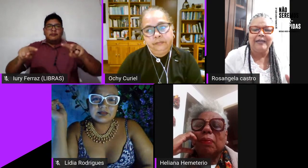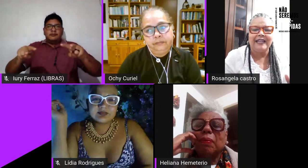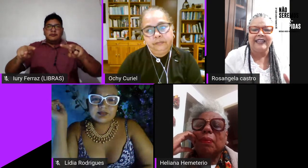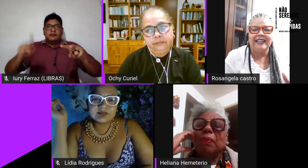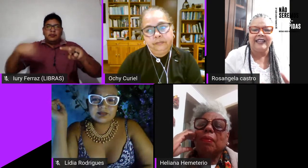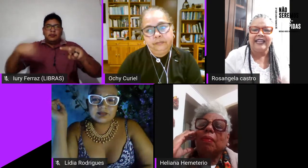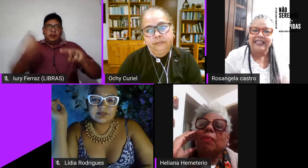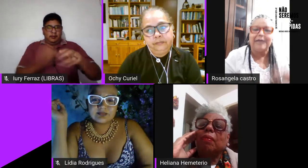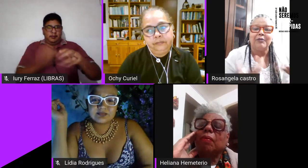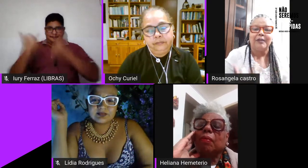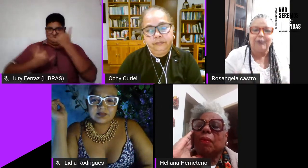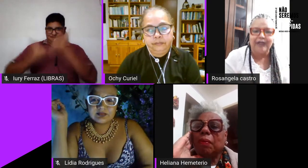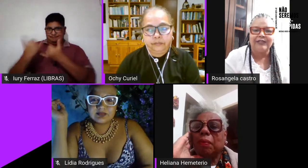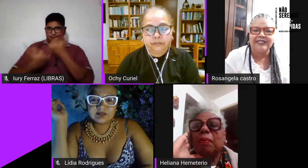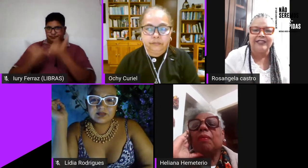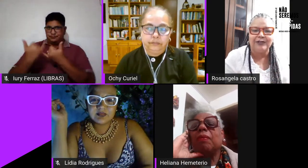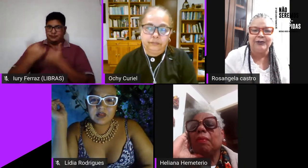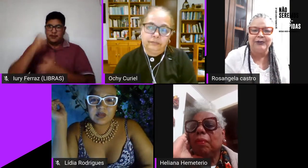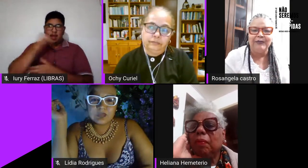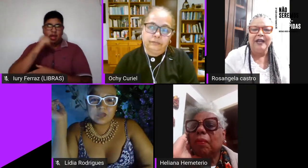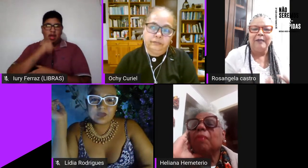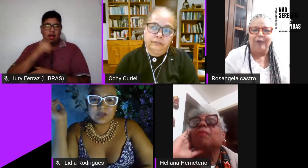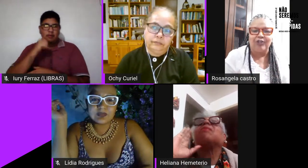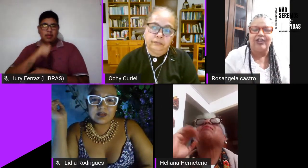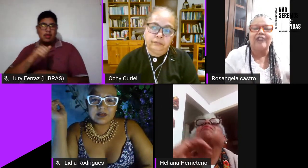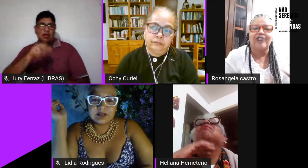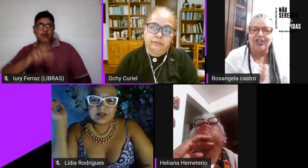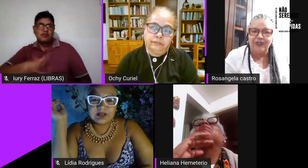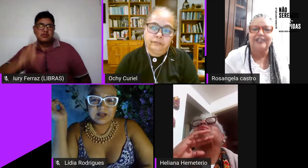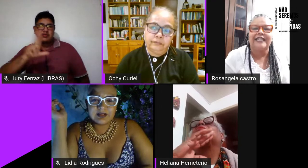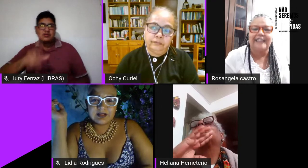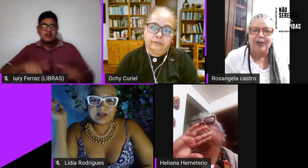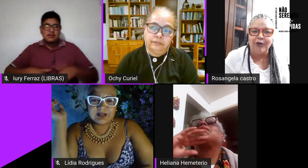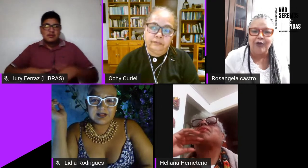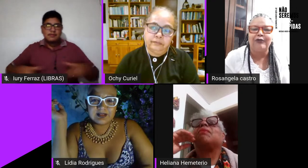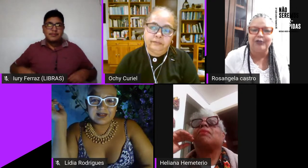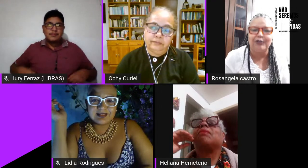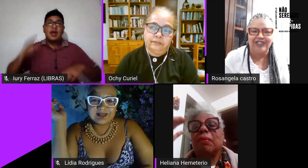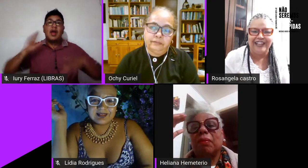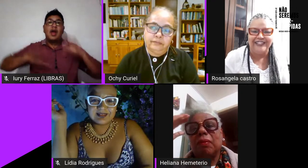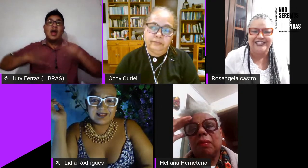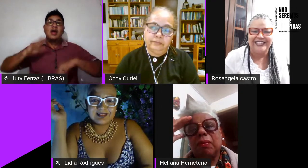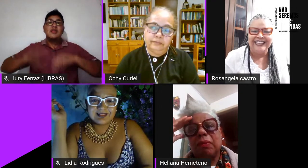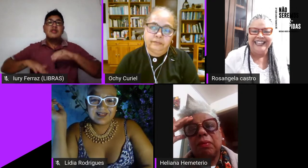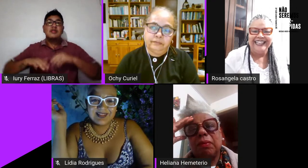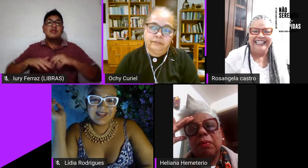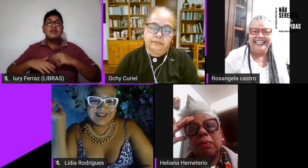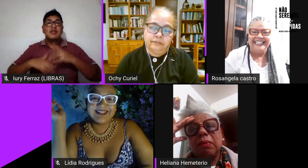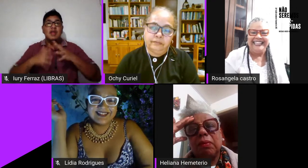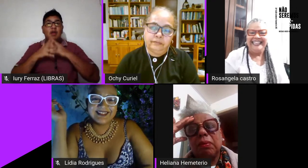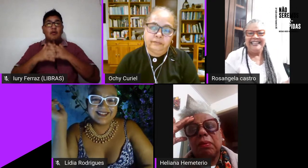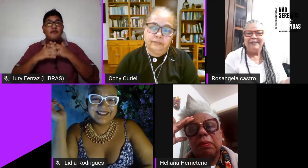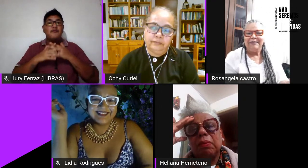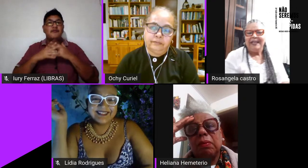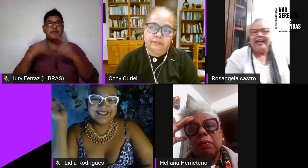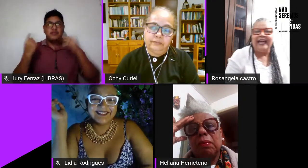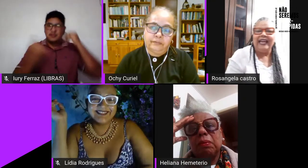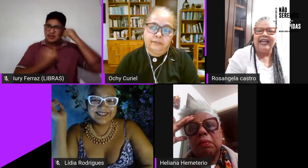até uma brincadeira né que tem muita mulher usando pochete que às vezes até confunde a gente né